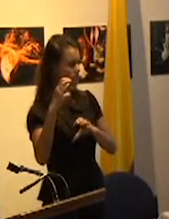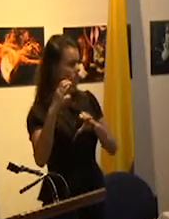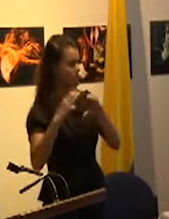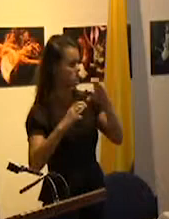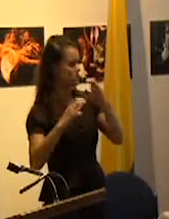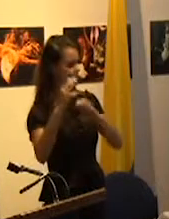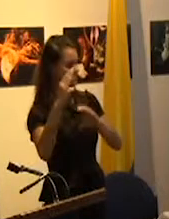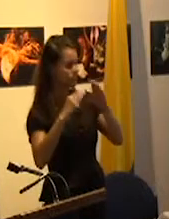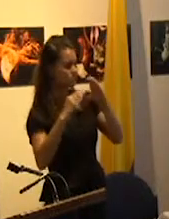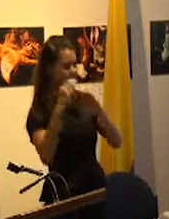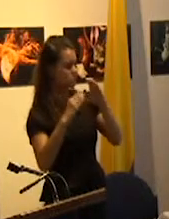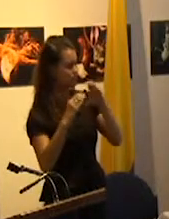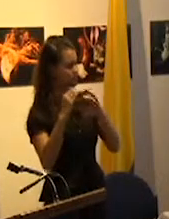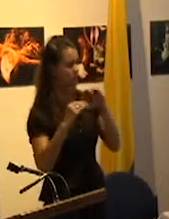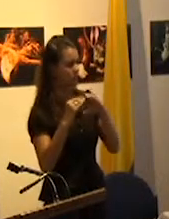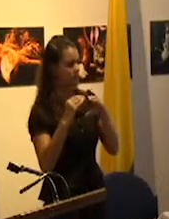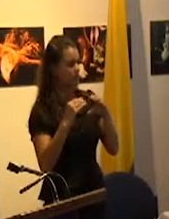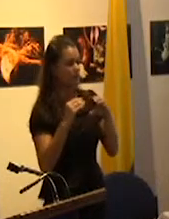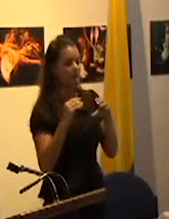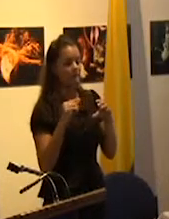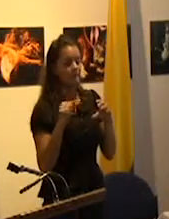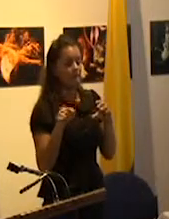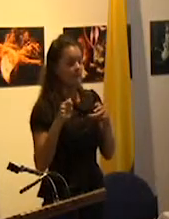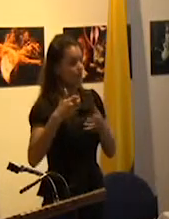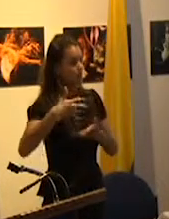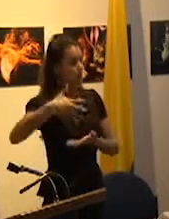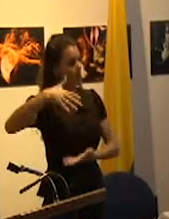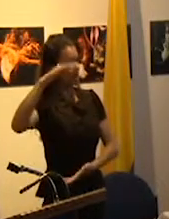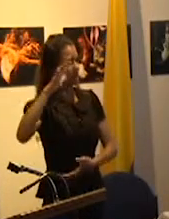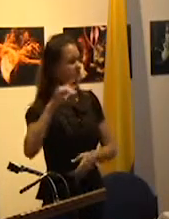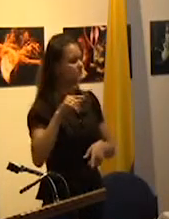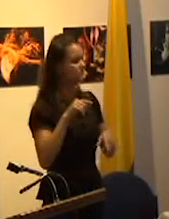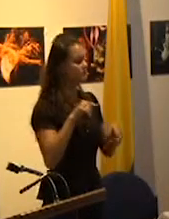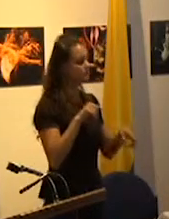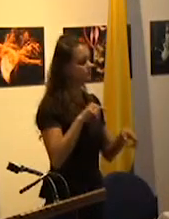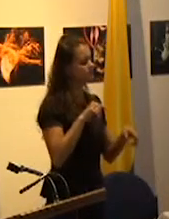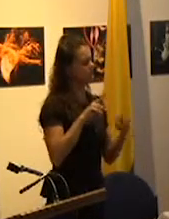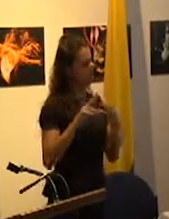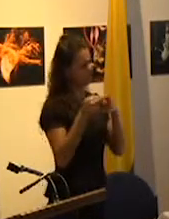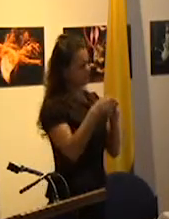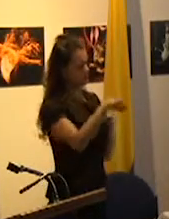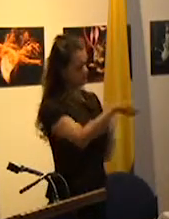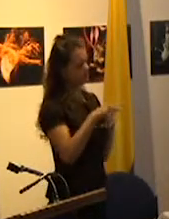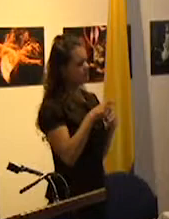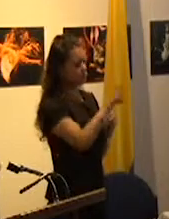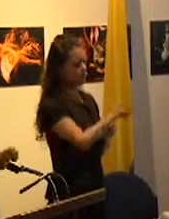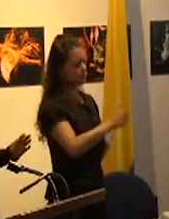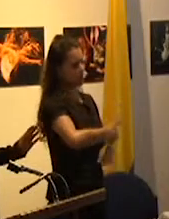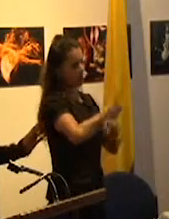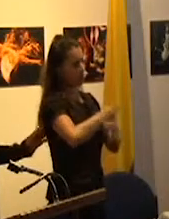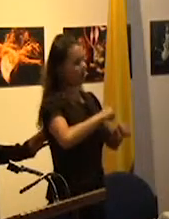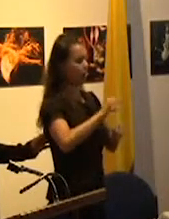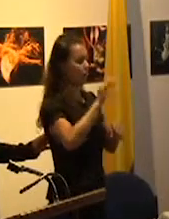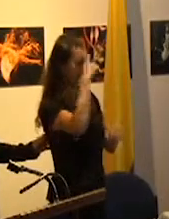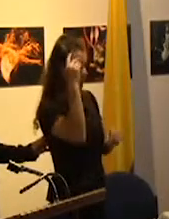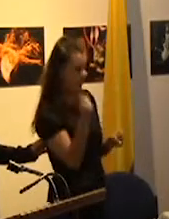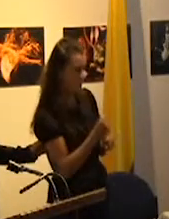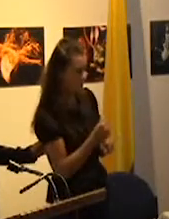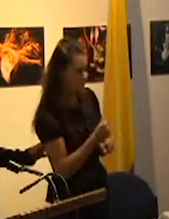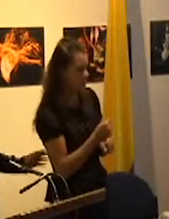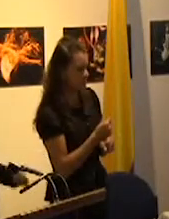directivos creció y aumentó mucho más que la relación entre los ingresos de los directivos y los obreros